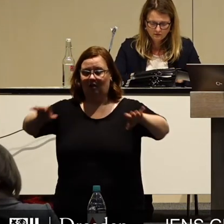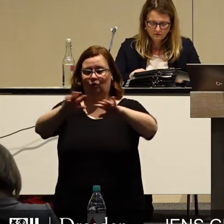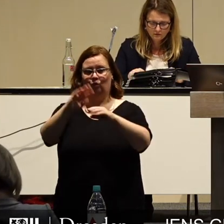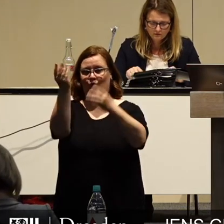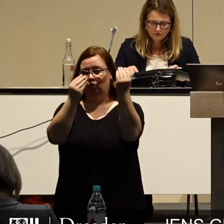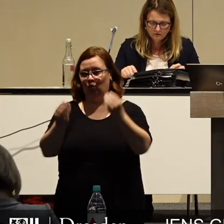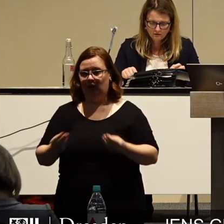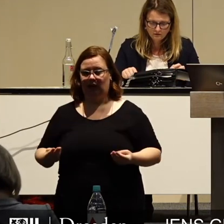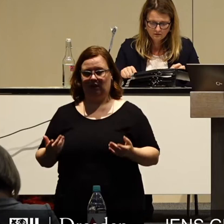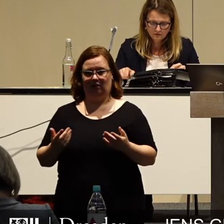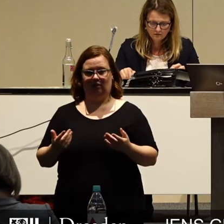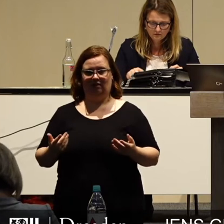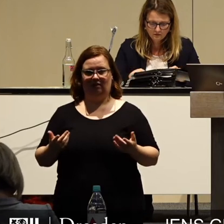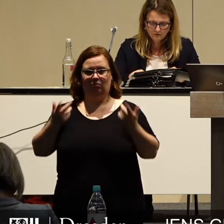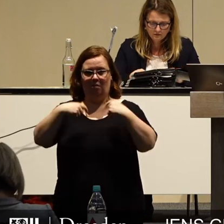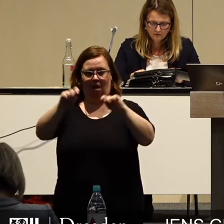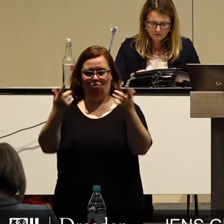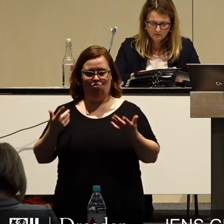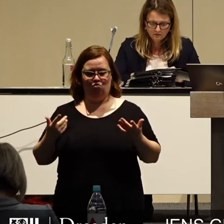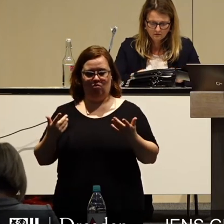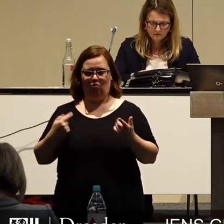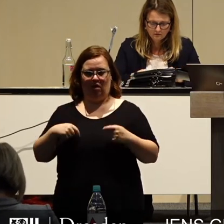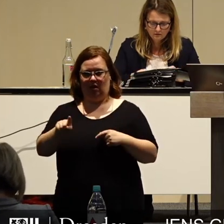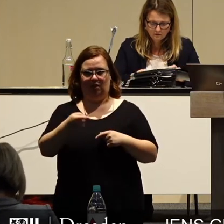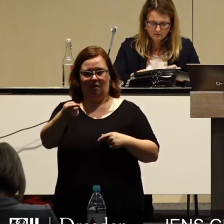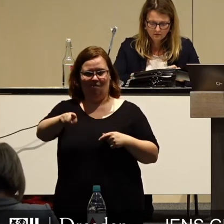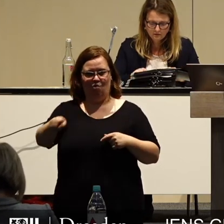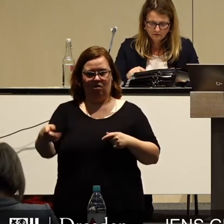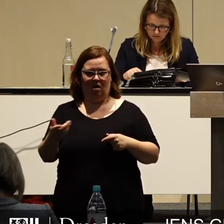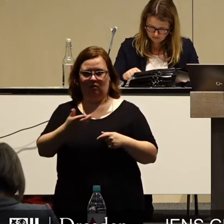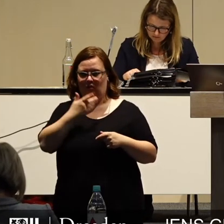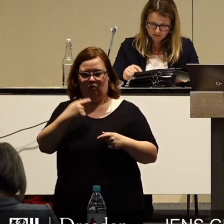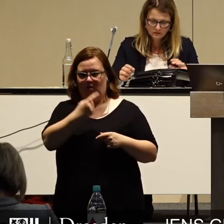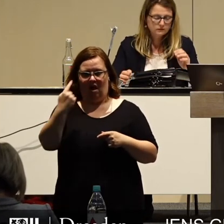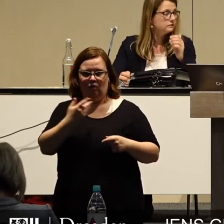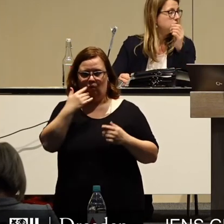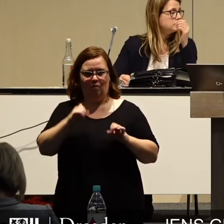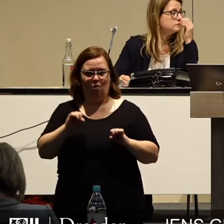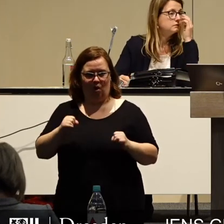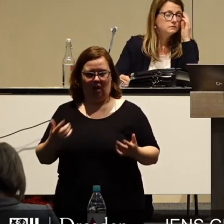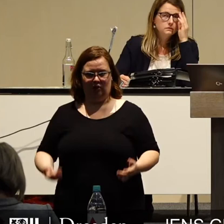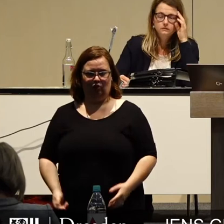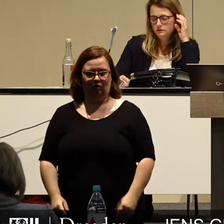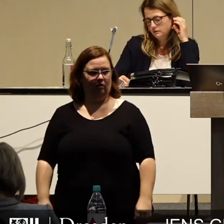Kunst am Bau, die können wir in den nächsten Monaten und Jahren wohl nicht leisten.